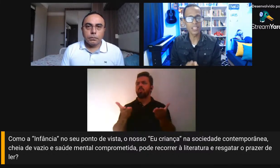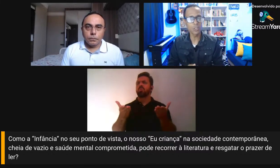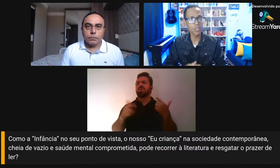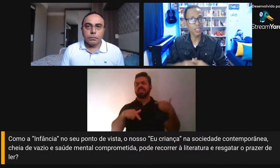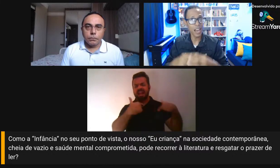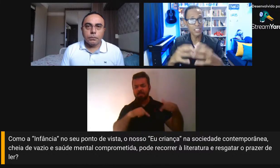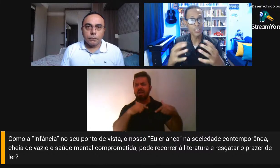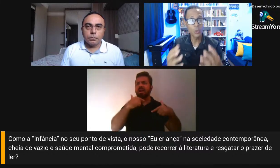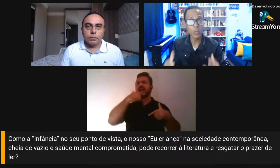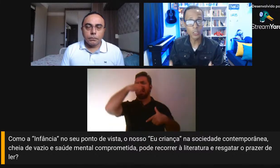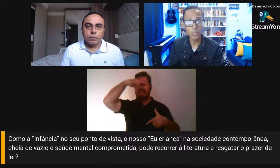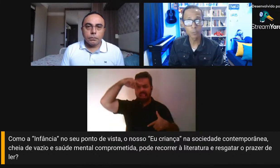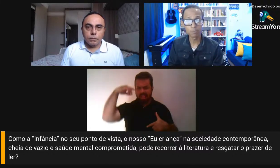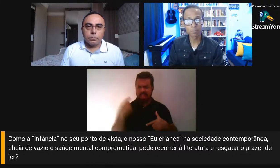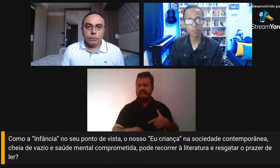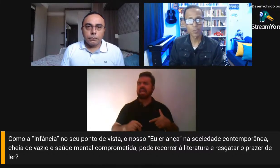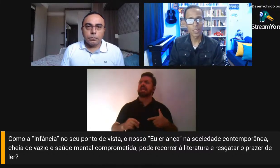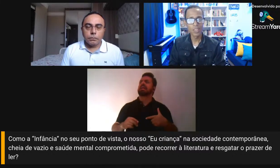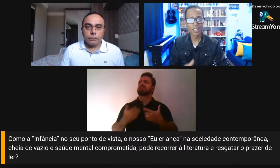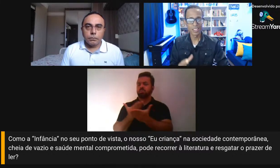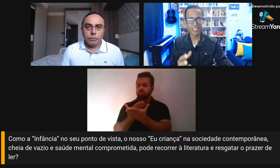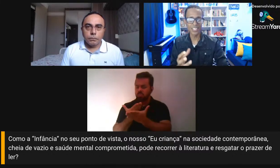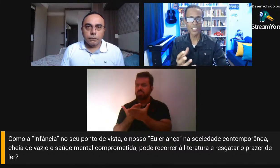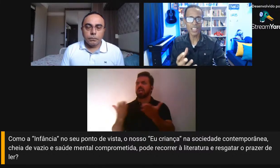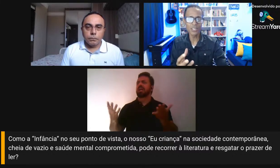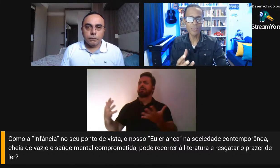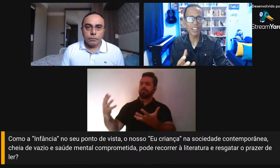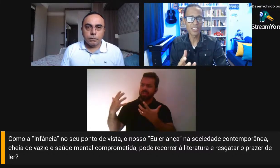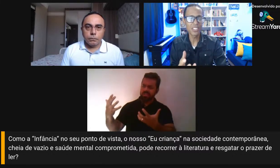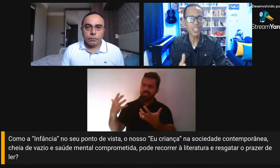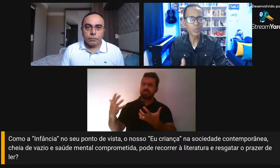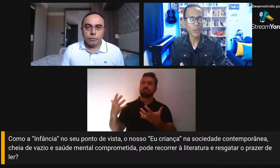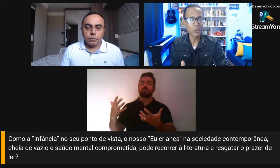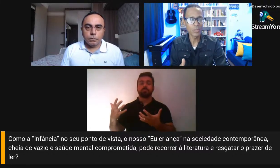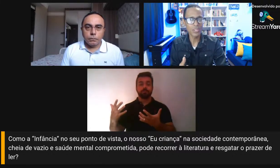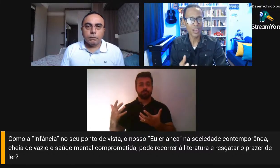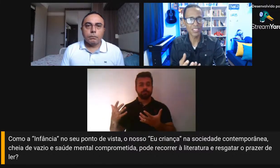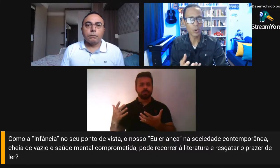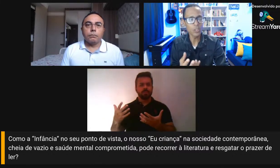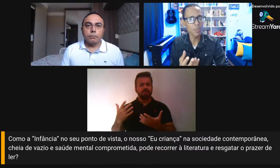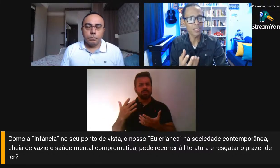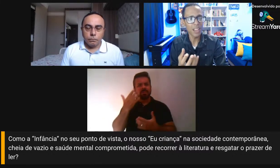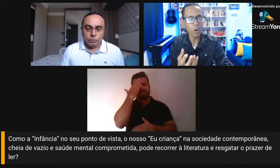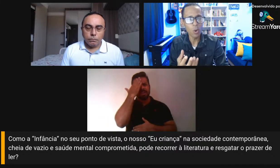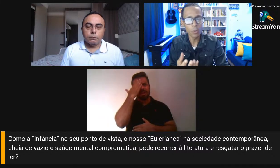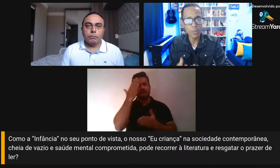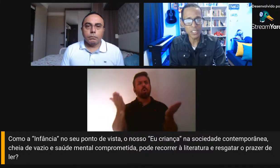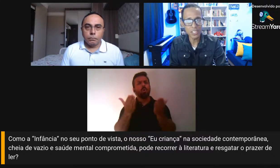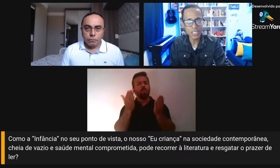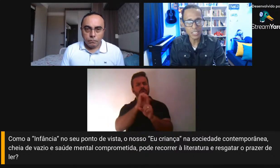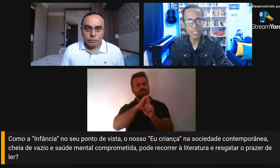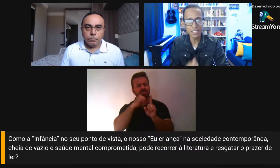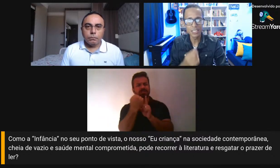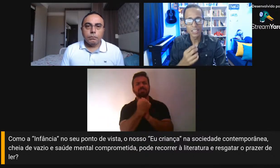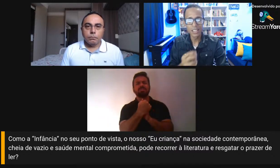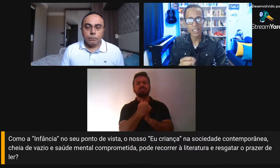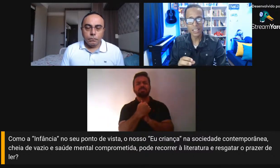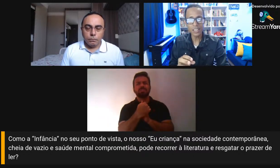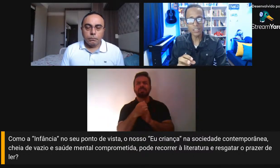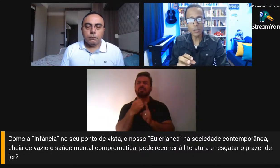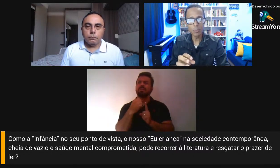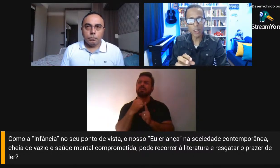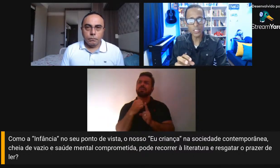criança, na sociedade de hoje, está cheio de vazio, a saúde mental comprometida,